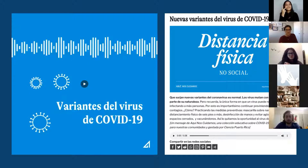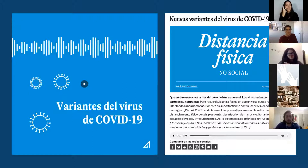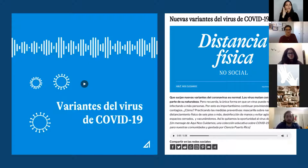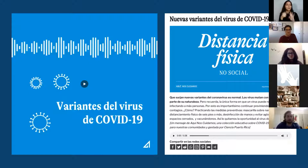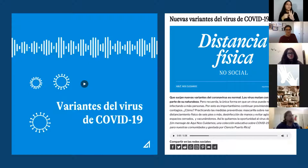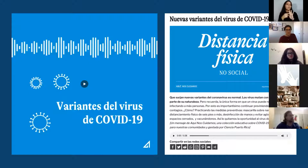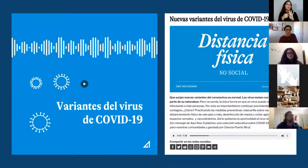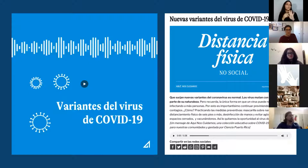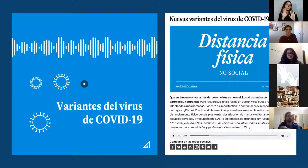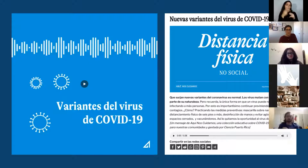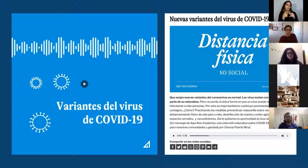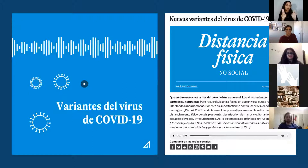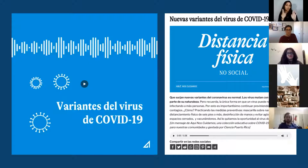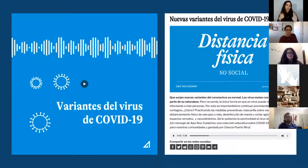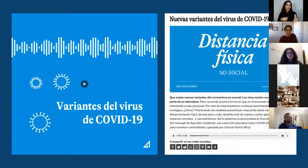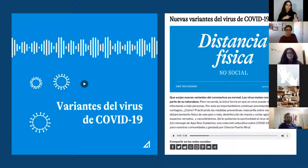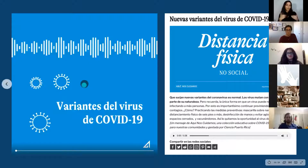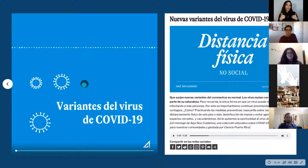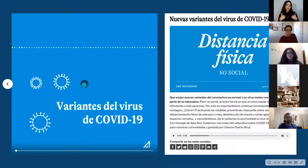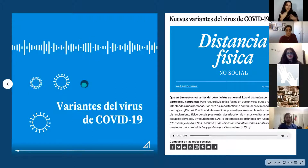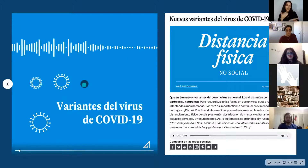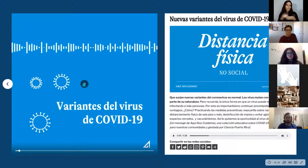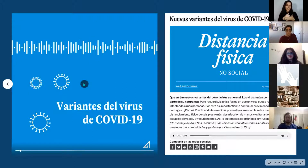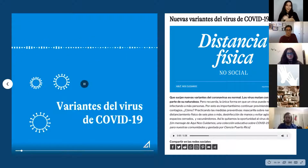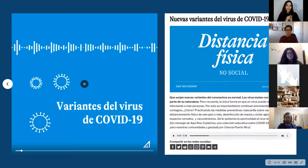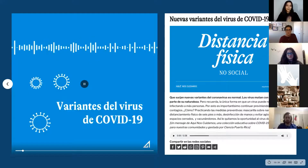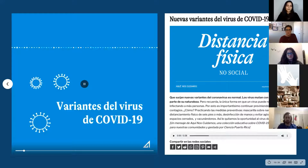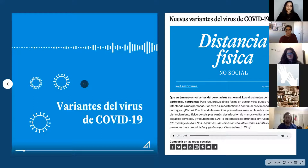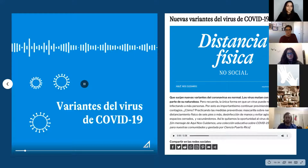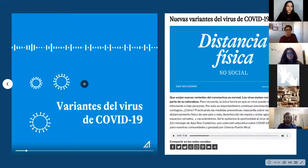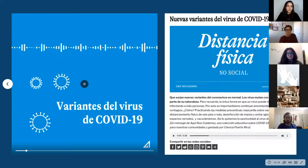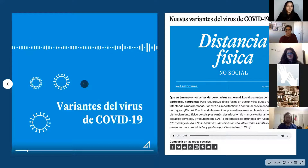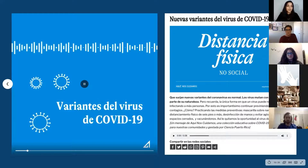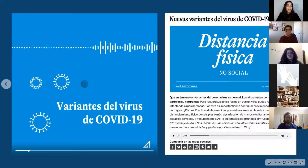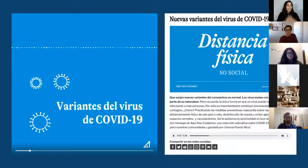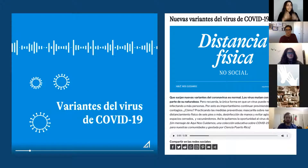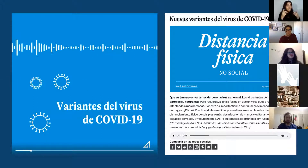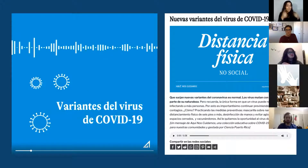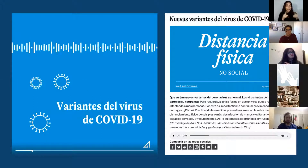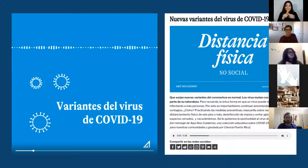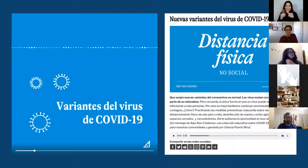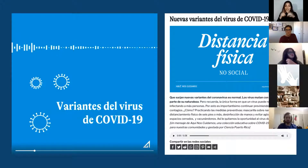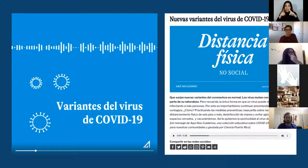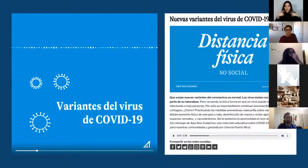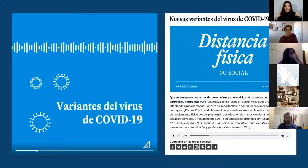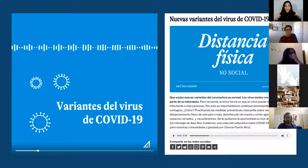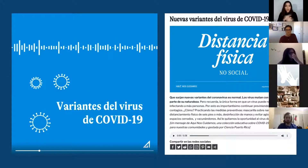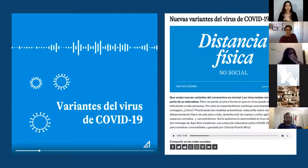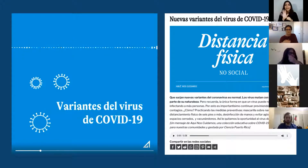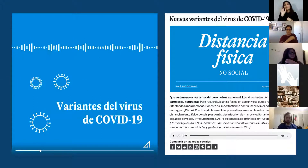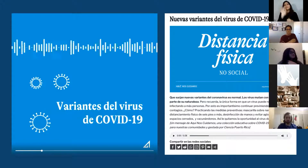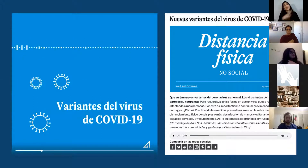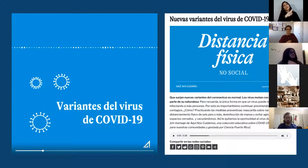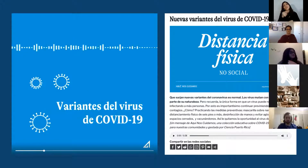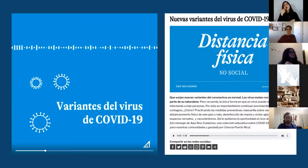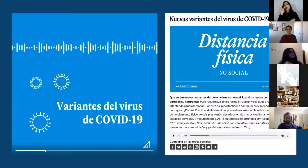de, de los que tenemos ahora. Que surjan nuevas variantes del coronavirus es normal. Los virus mutan con